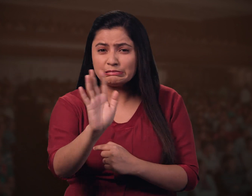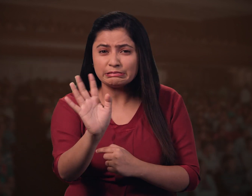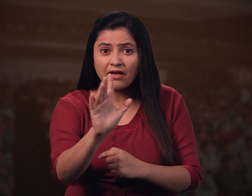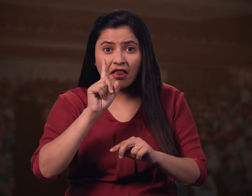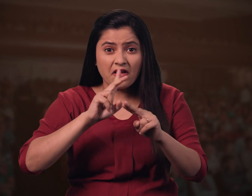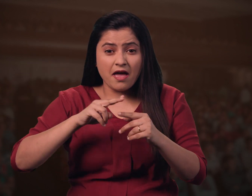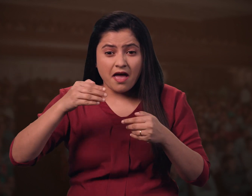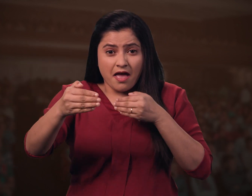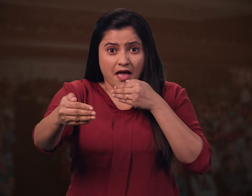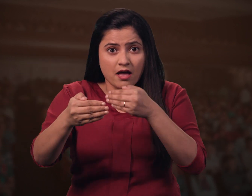જશે